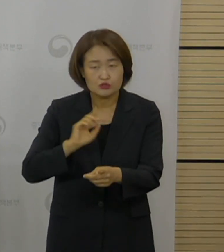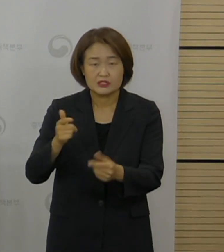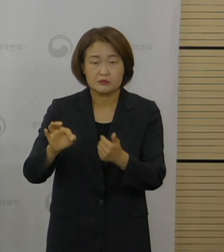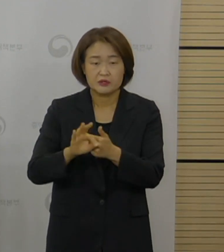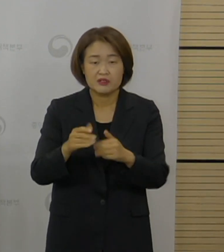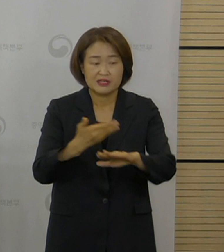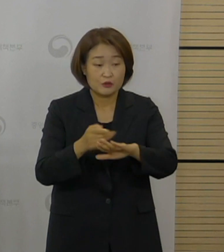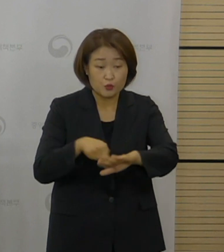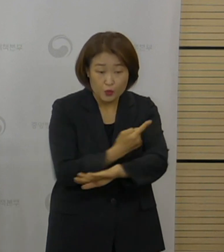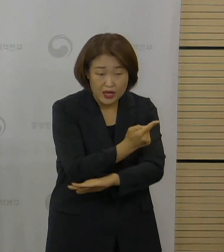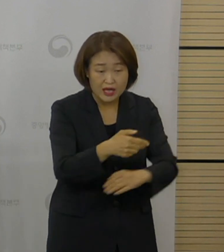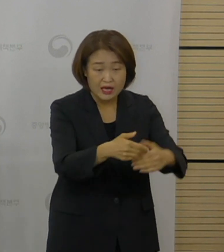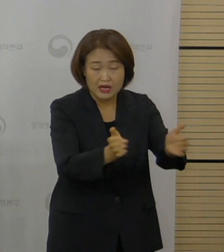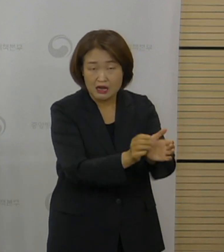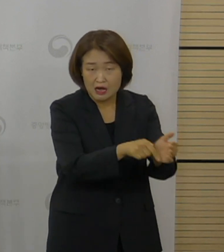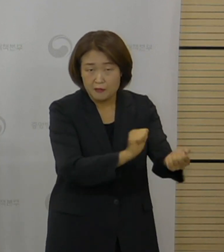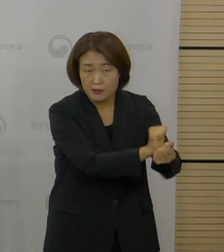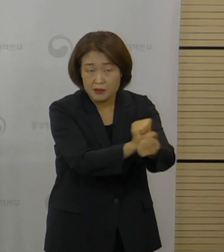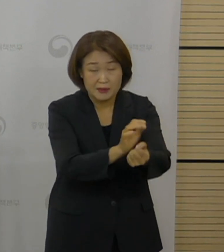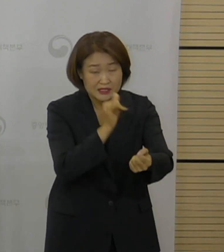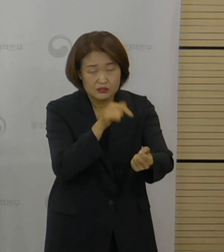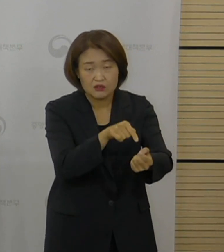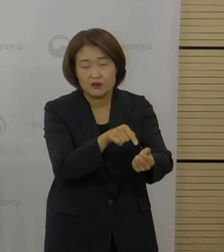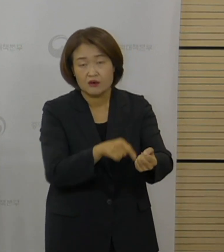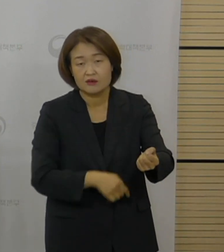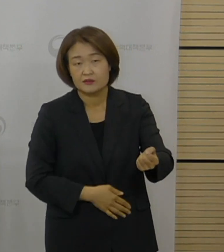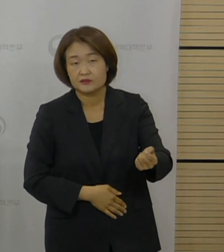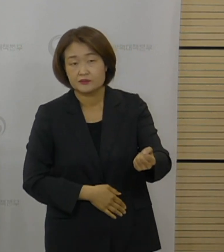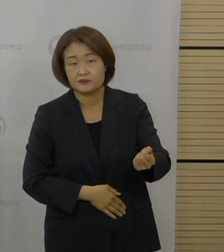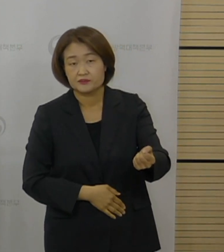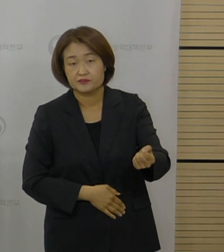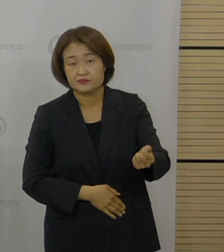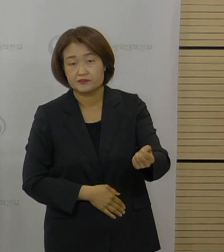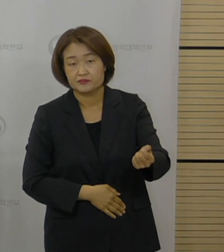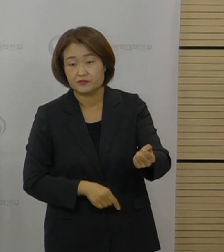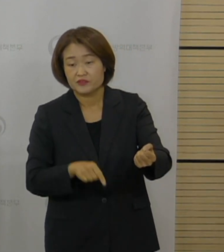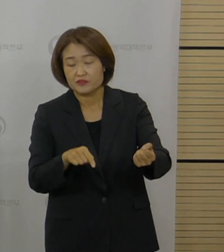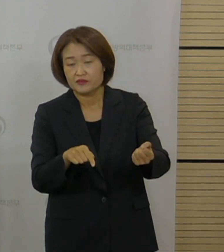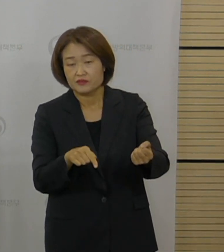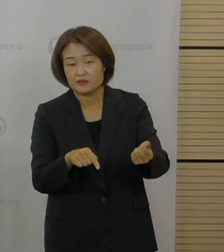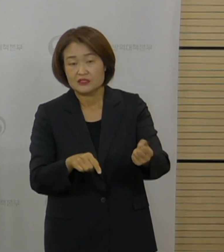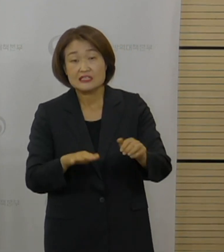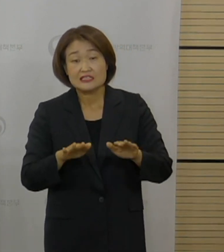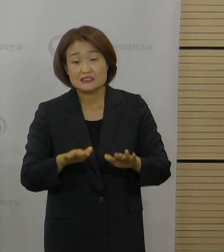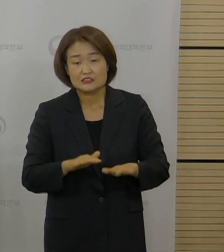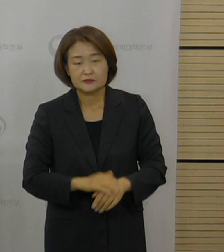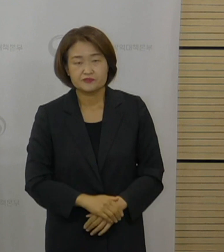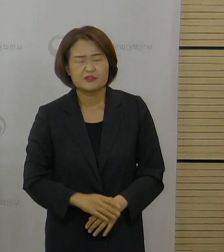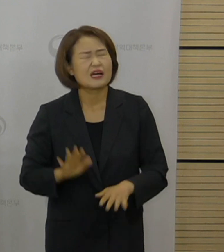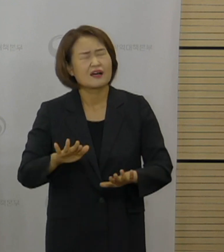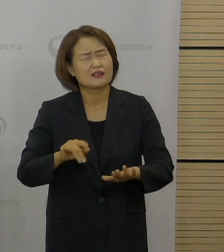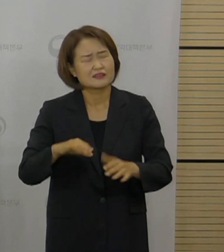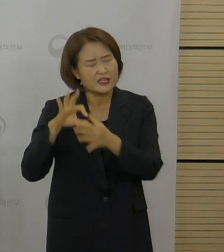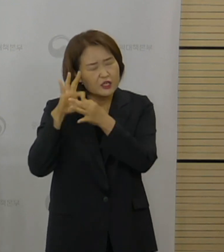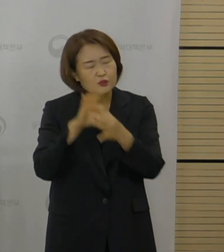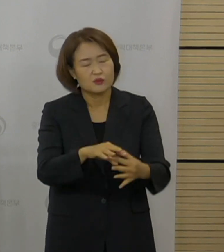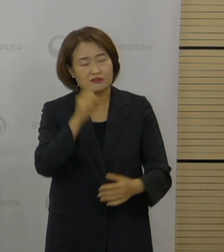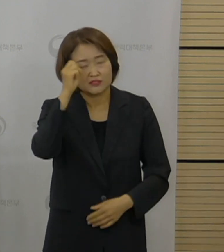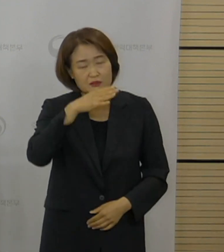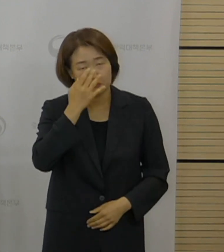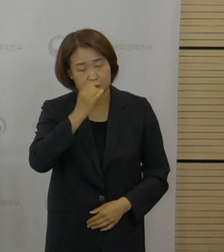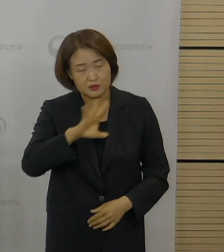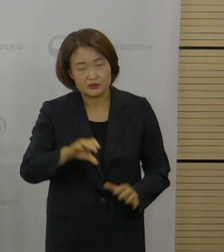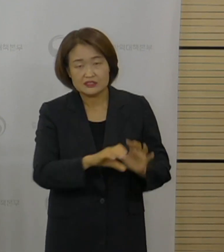나머지 사례들에 있어서도 전체 확진자들에 있어서 15% 이상에 대해서 변이 바이러스 분석을 하고 있습니다. 그 안에